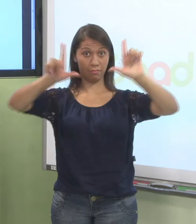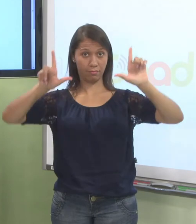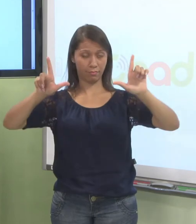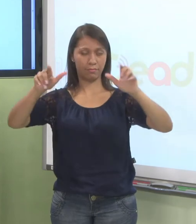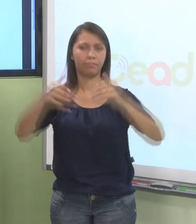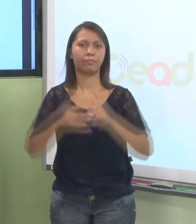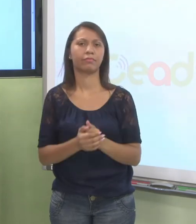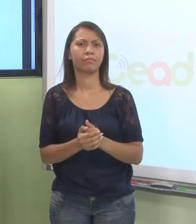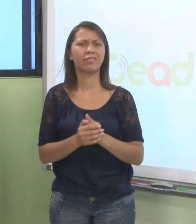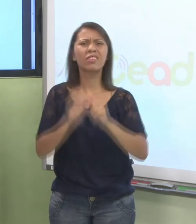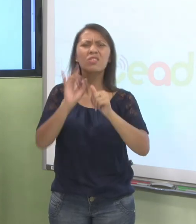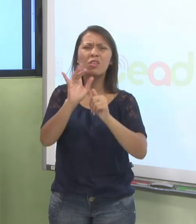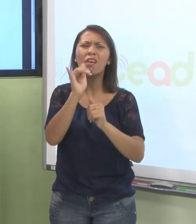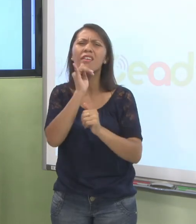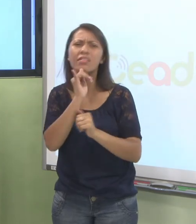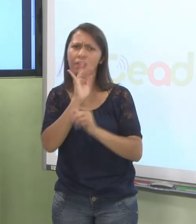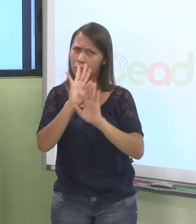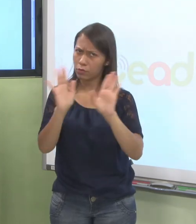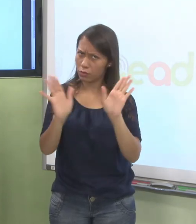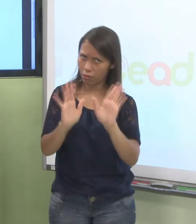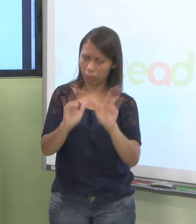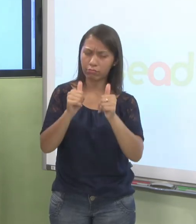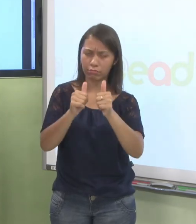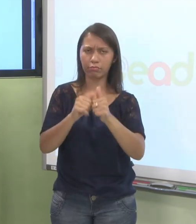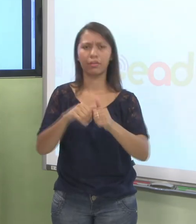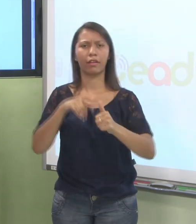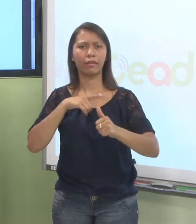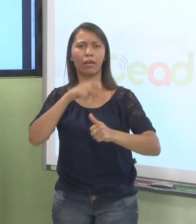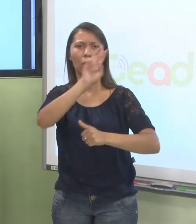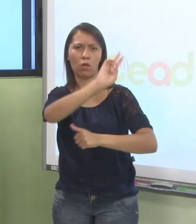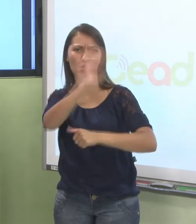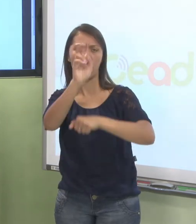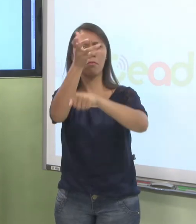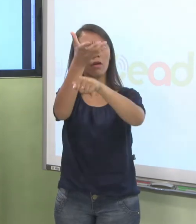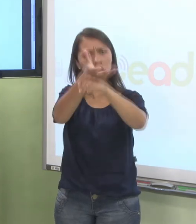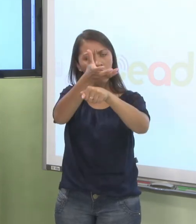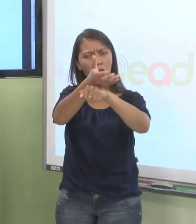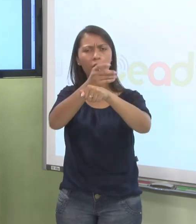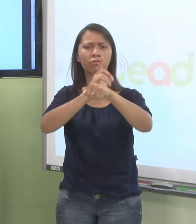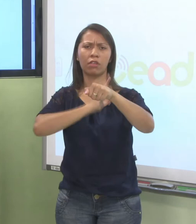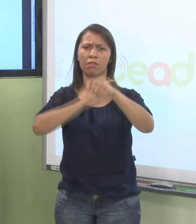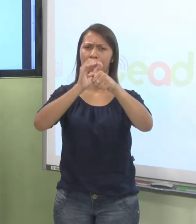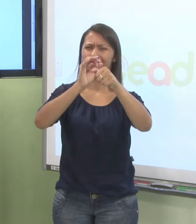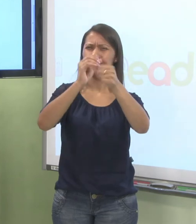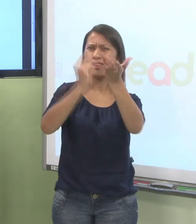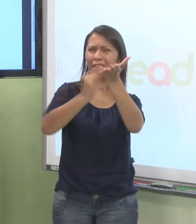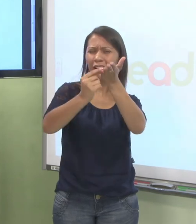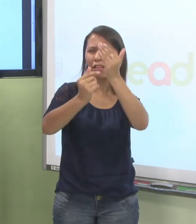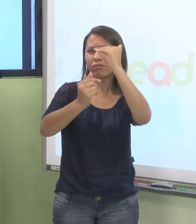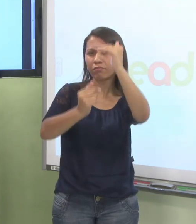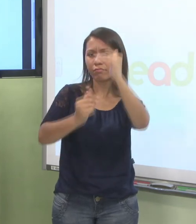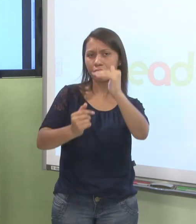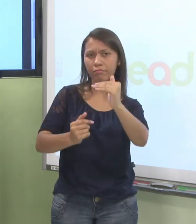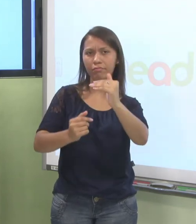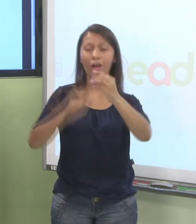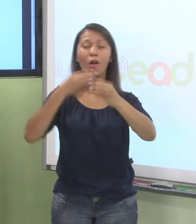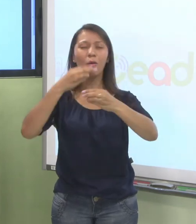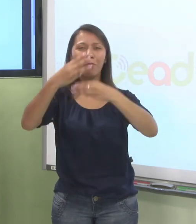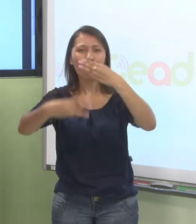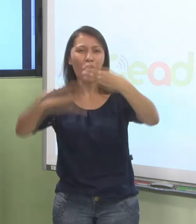Aqui é só um exemplo de caderno didático, né? Mas aqui vai ter o nome da disciplina, o nome do módulo, beleza? Mas está aí, eu já acessei meu